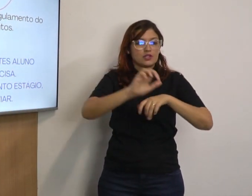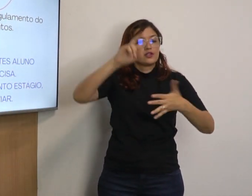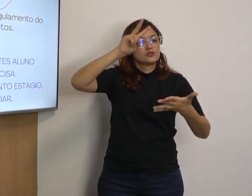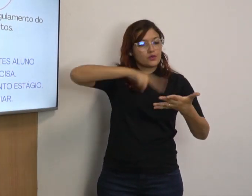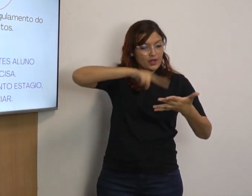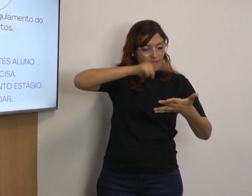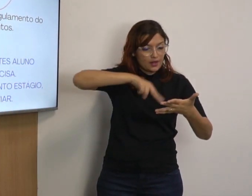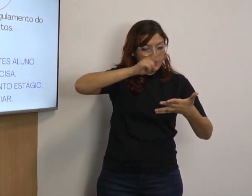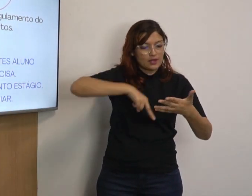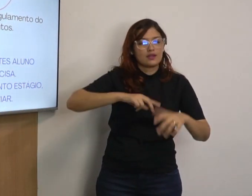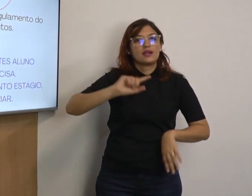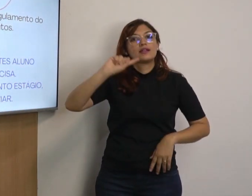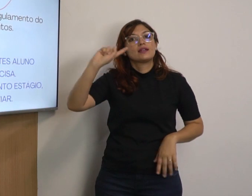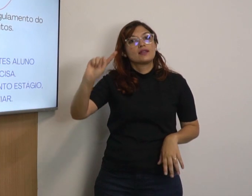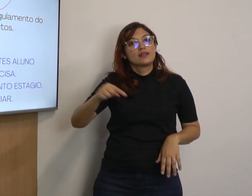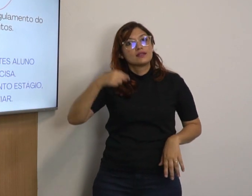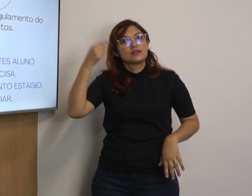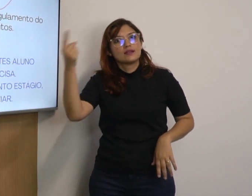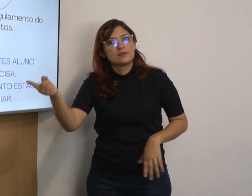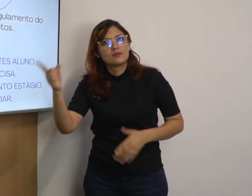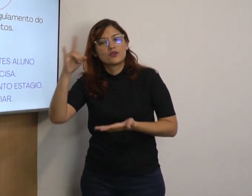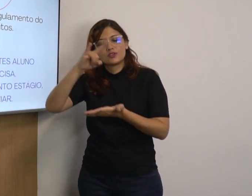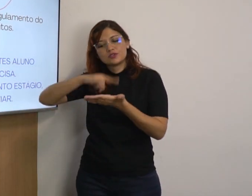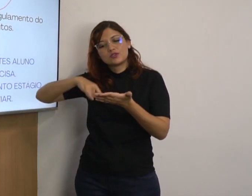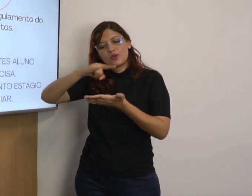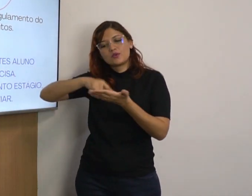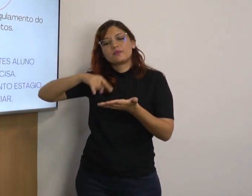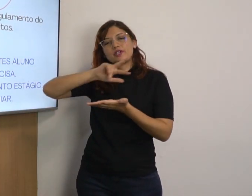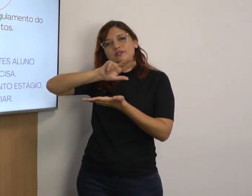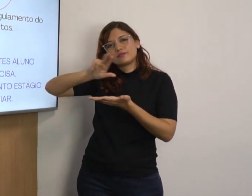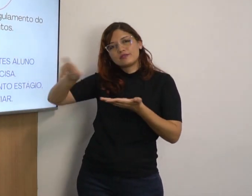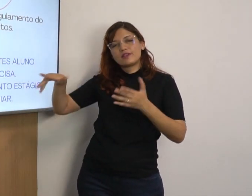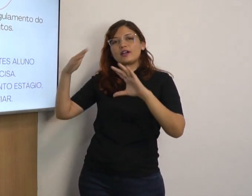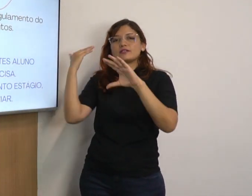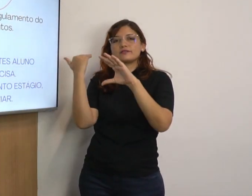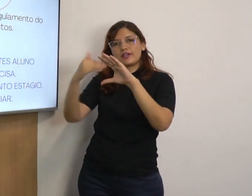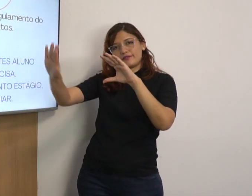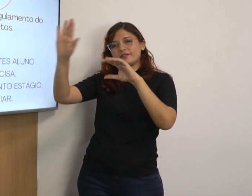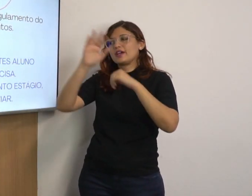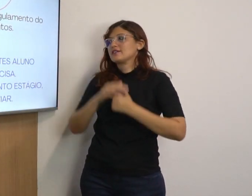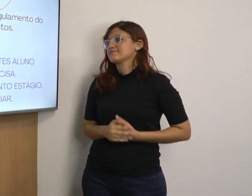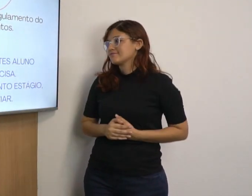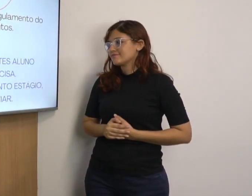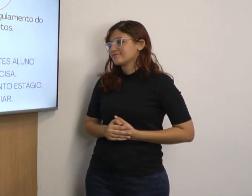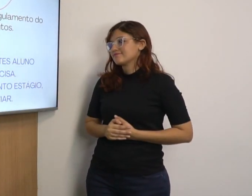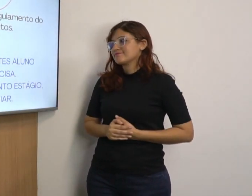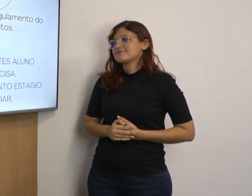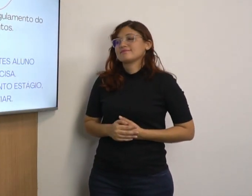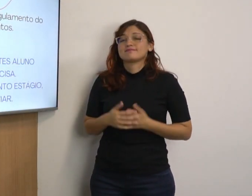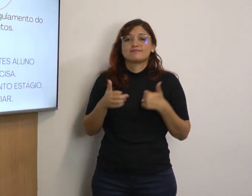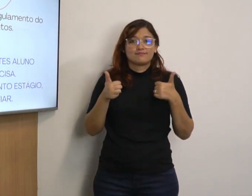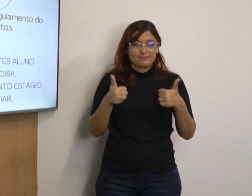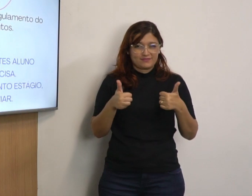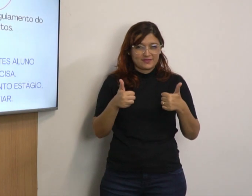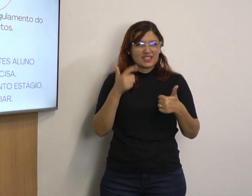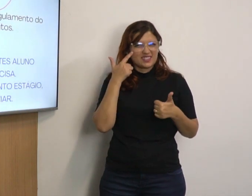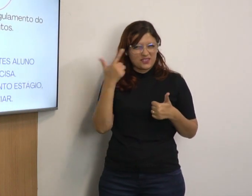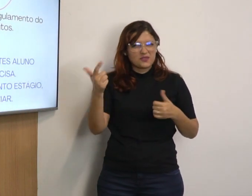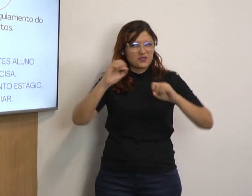Ler o regulamento do estágio. E depois, enviar os documentos. Entendeu?